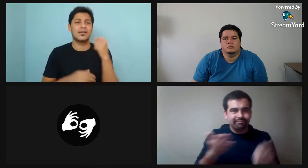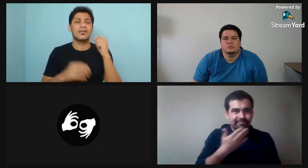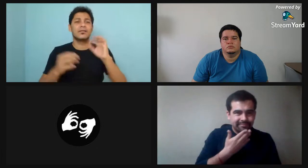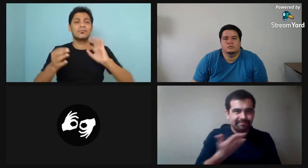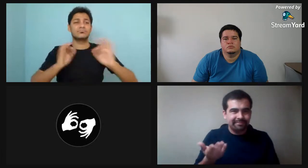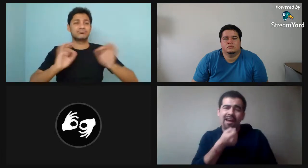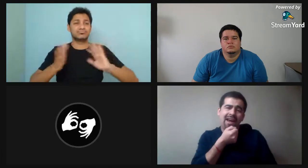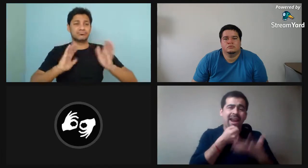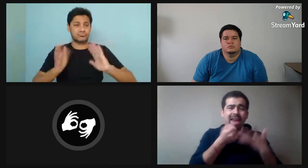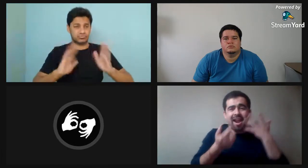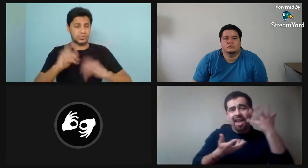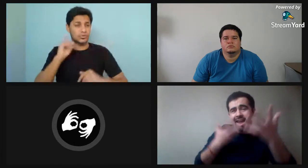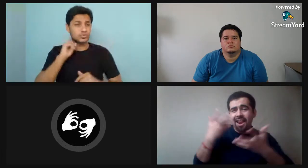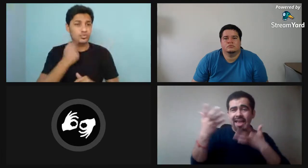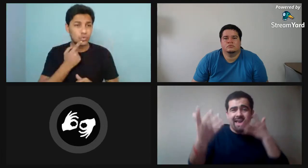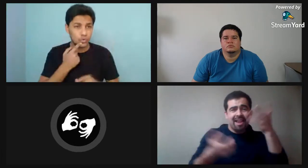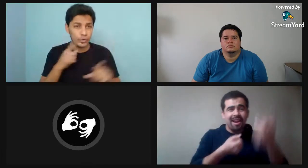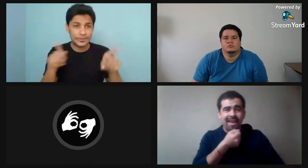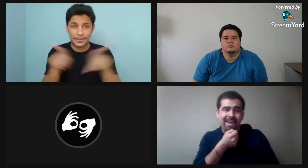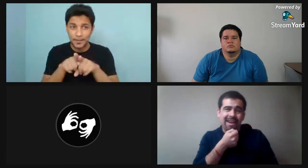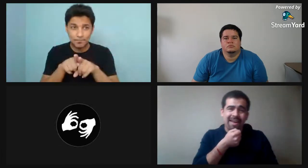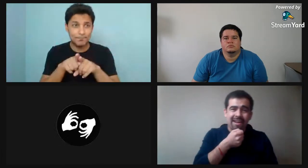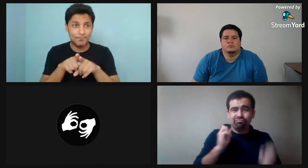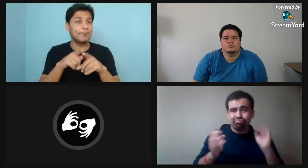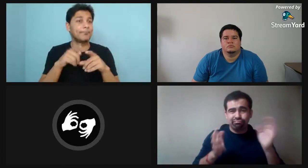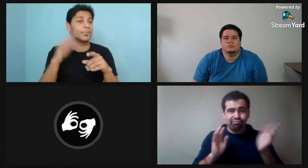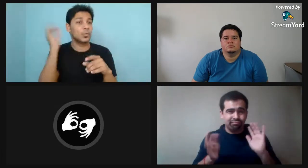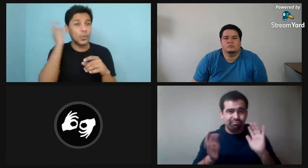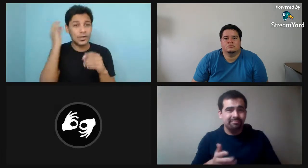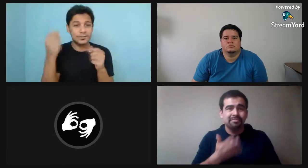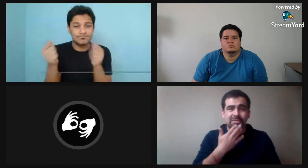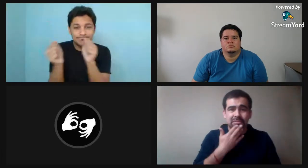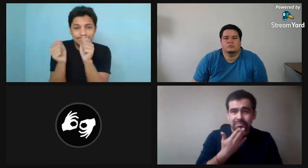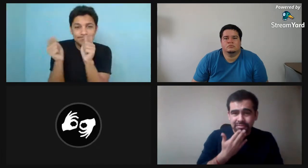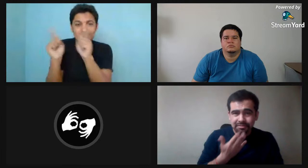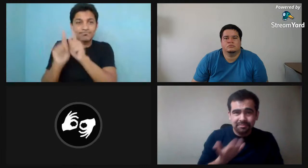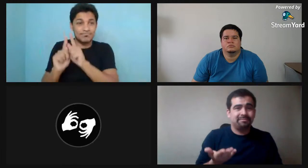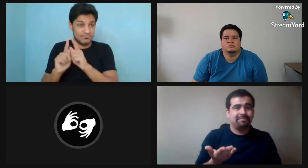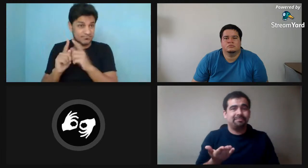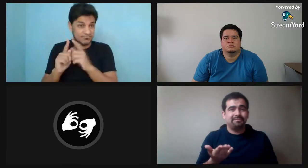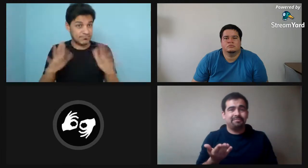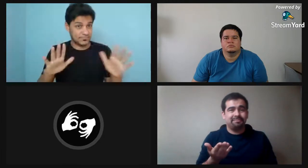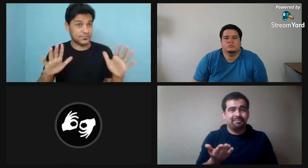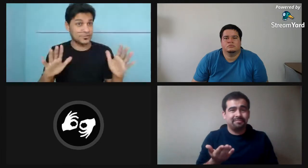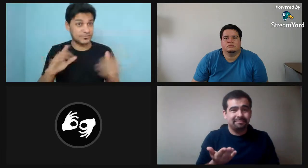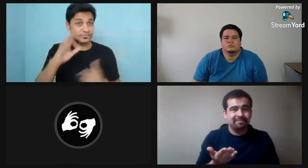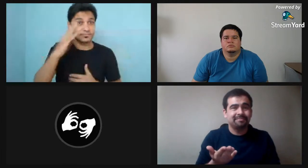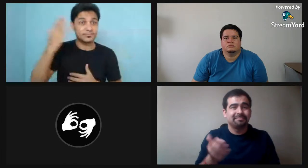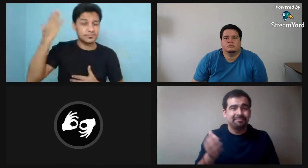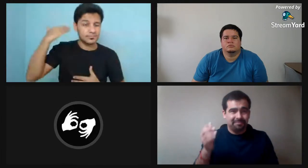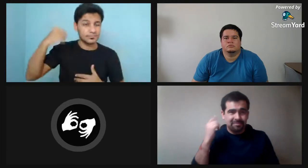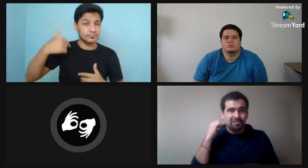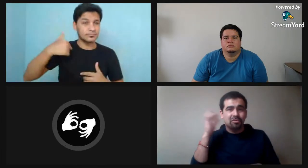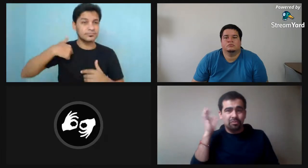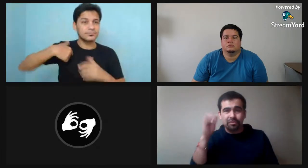por ejemplo canciones y lo en la que los sordos también o estaba presente la lengua de señas allí